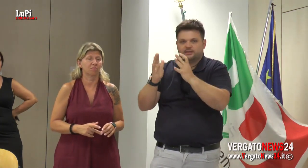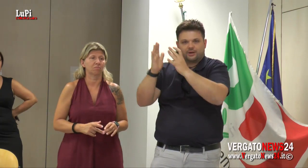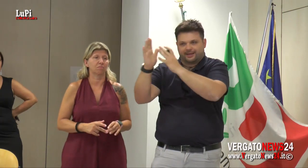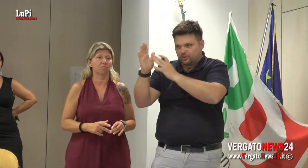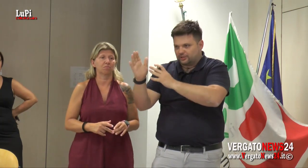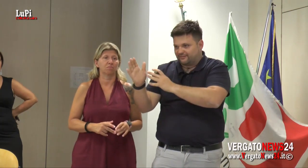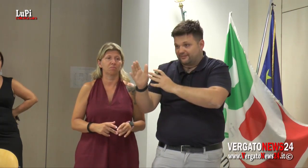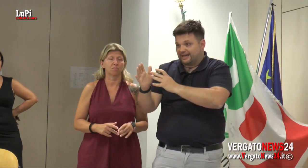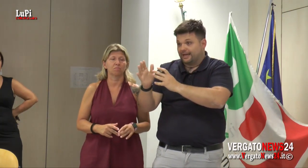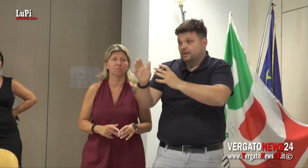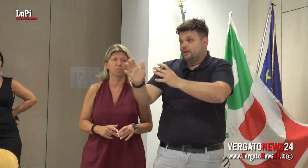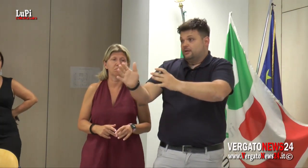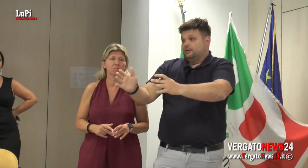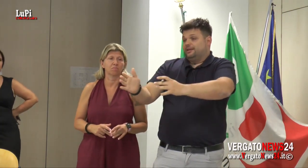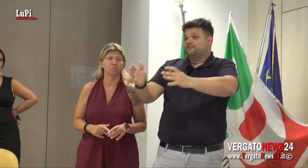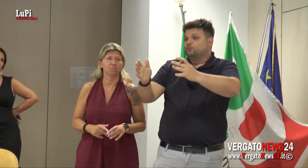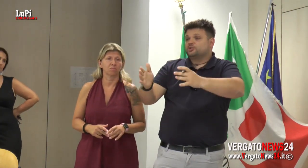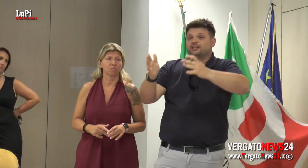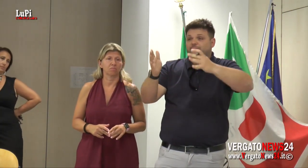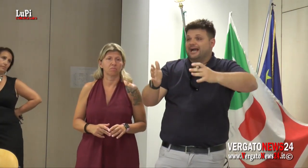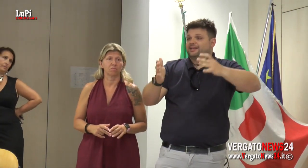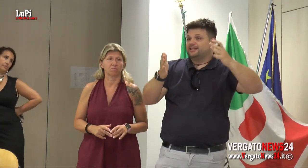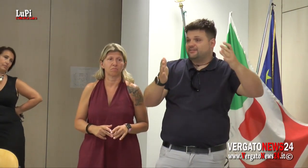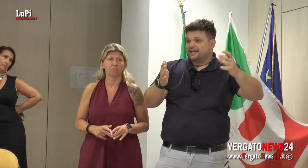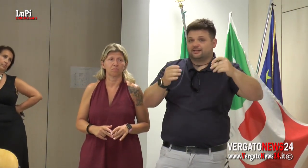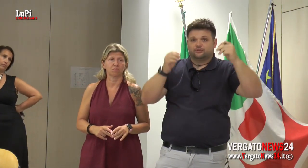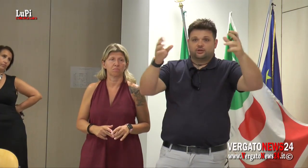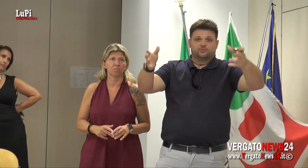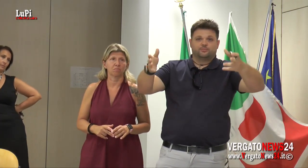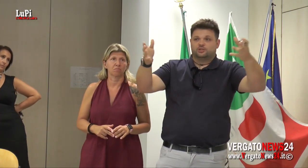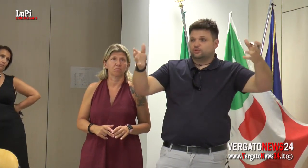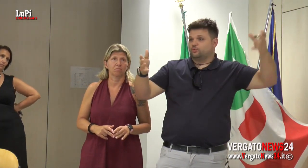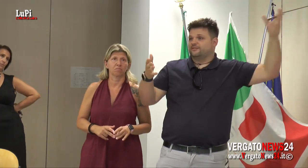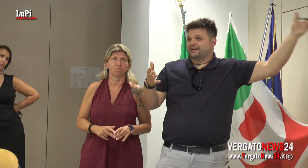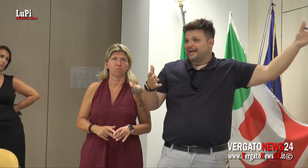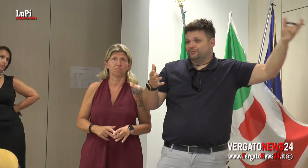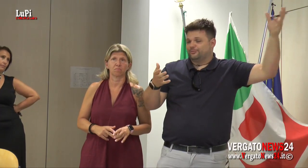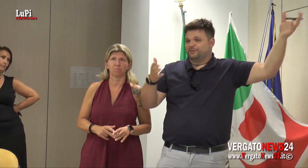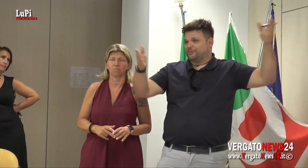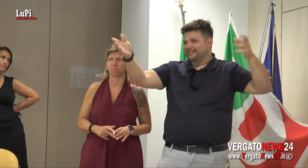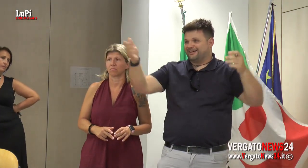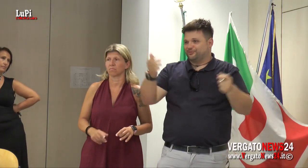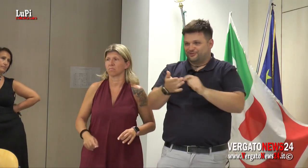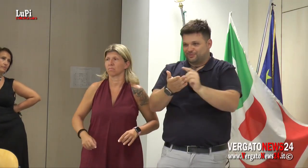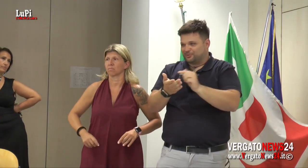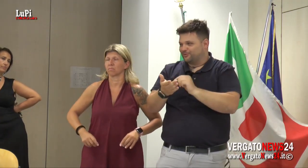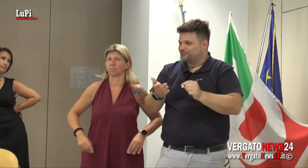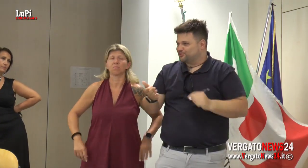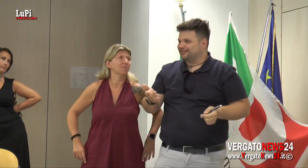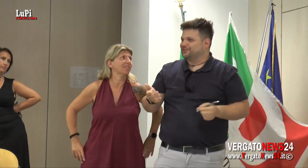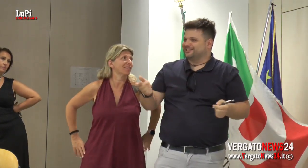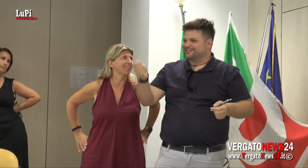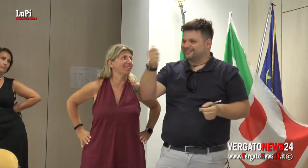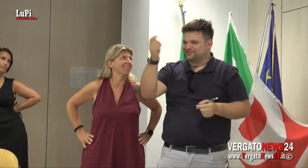in qualche modo arrivare a fare. I flussi dei bianchi e dei verdi, che noi oggi abbiamo sentito qui di Vergato, prima guardavo proprio